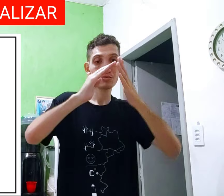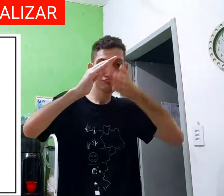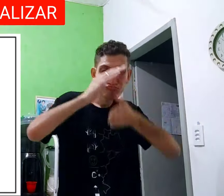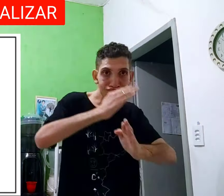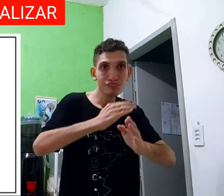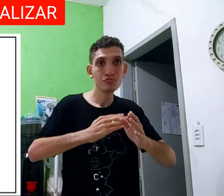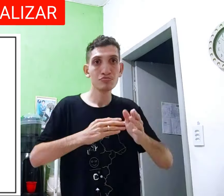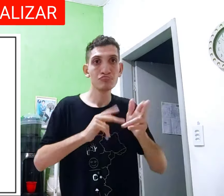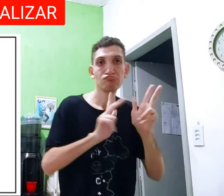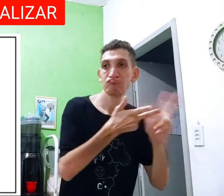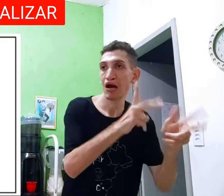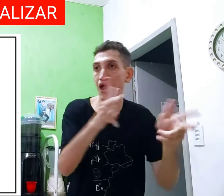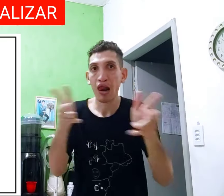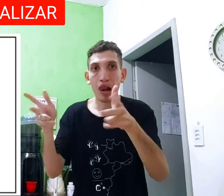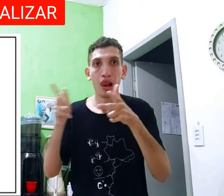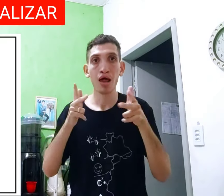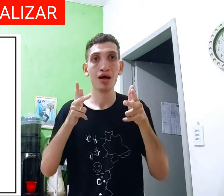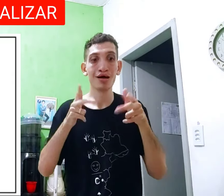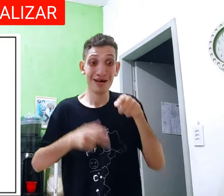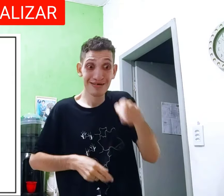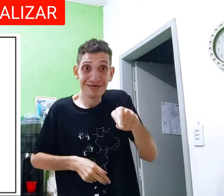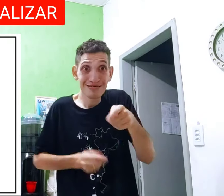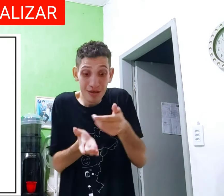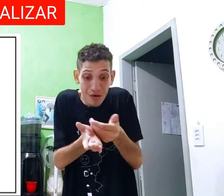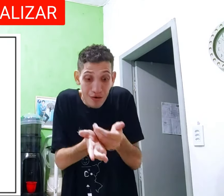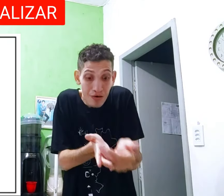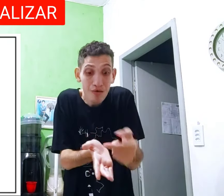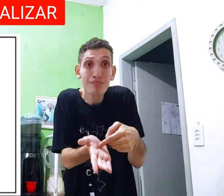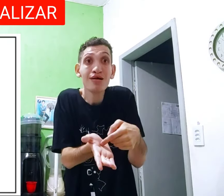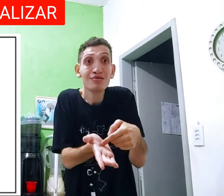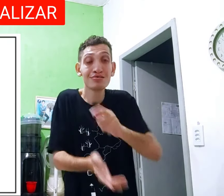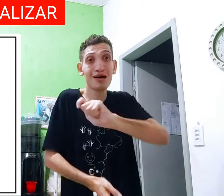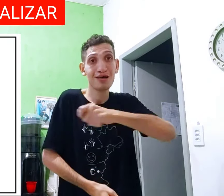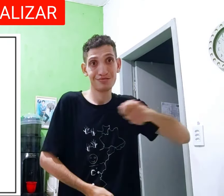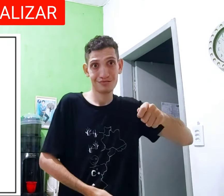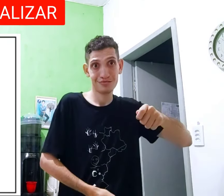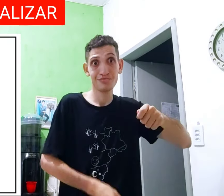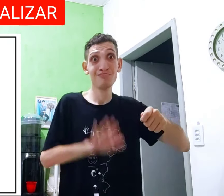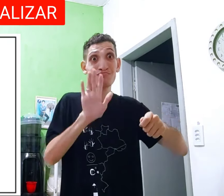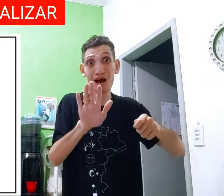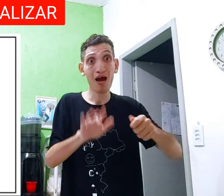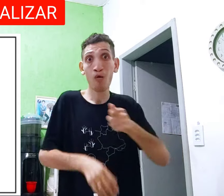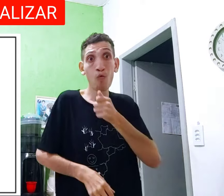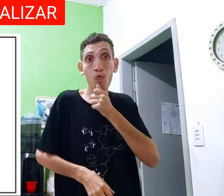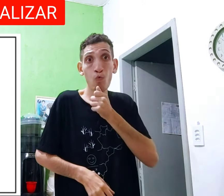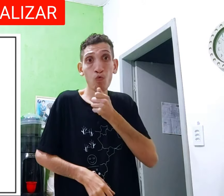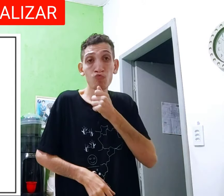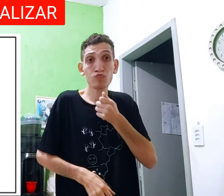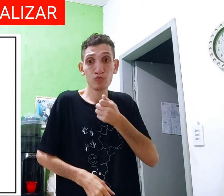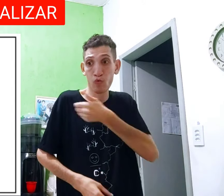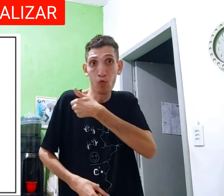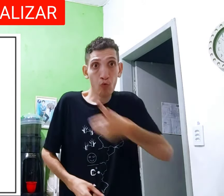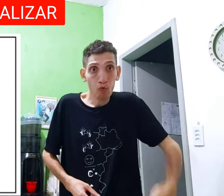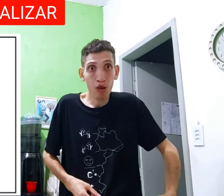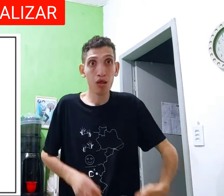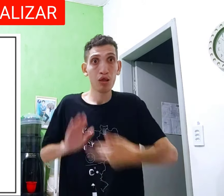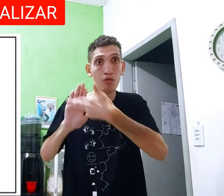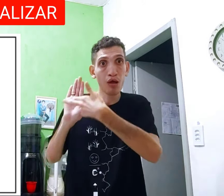escondido, em uma casa, entrava, estava conversando lá, e isso era o começo da associação de surdos, mas